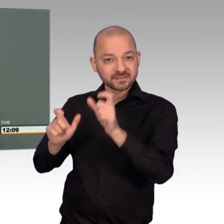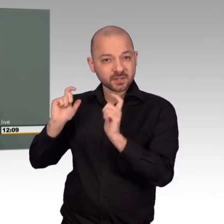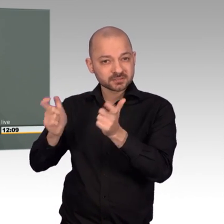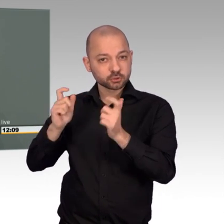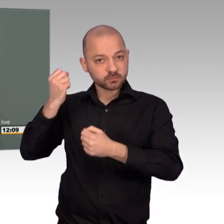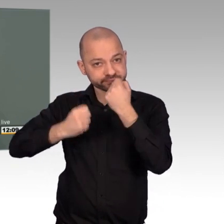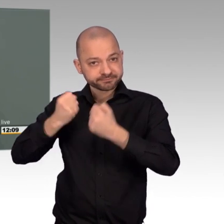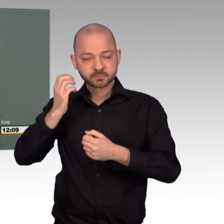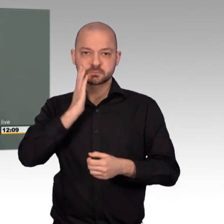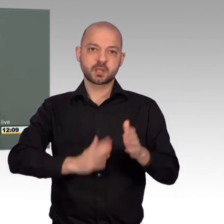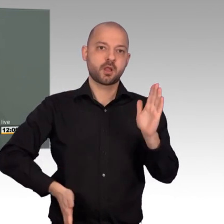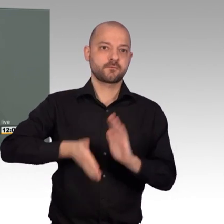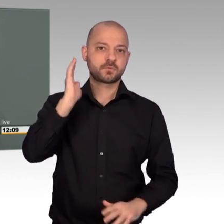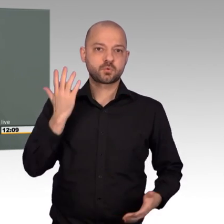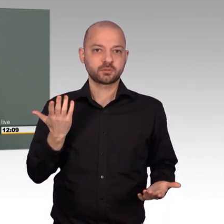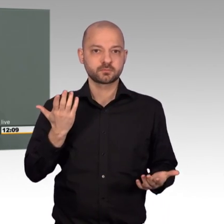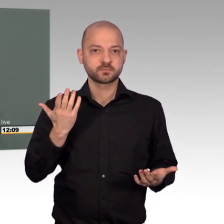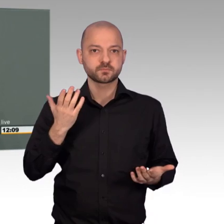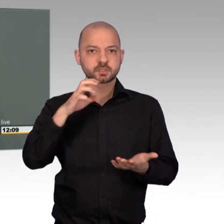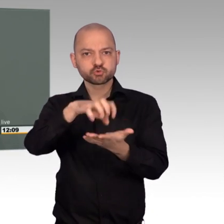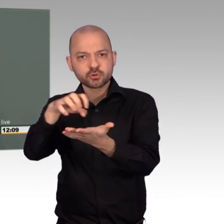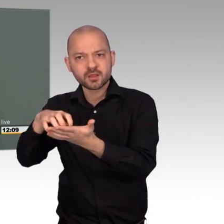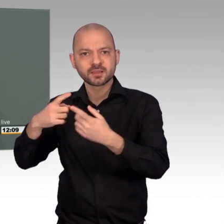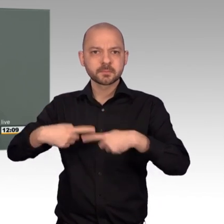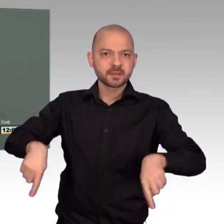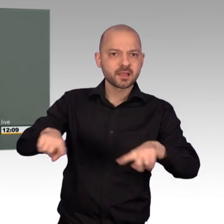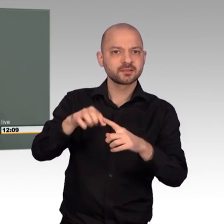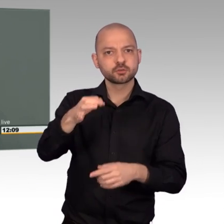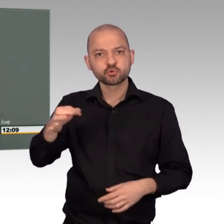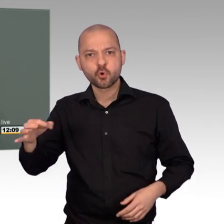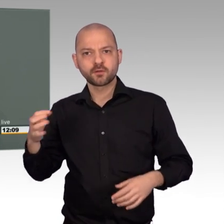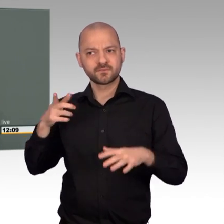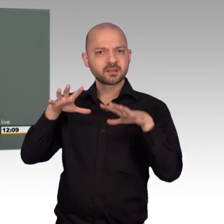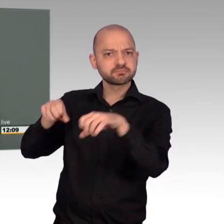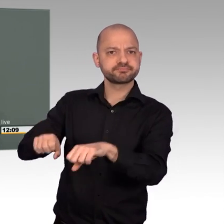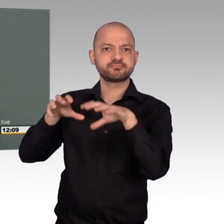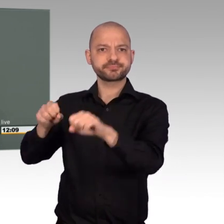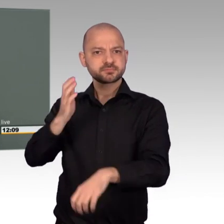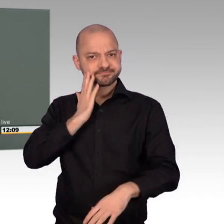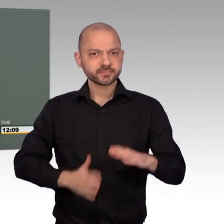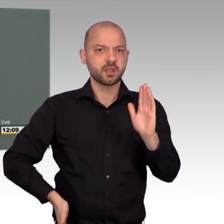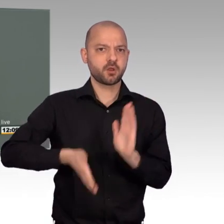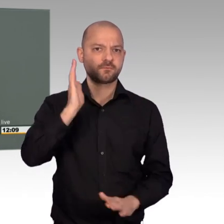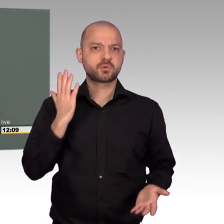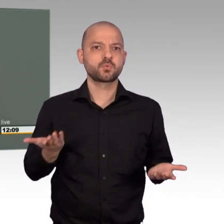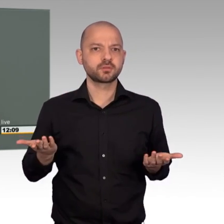von Gemeinden, von Dörfern muss aufhören, damit die Menschen überleben können. Die humanitäre Hilfe